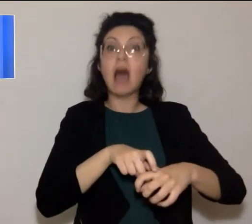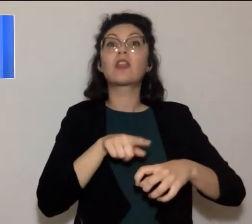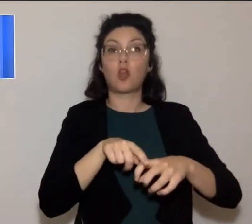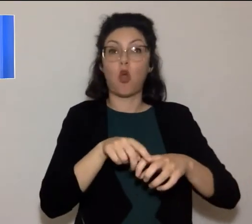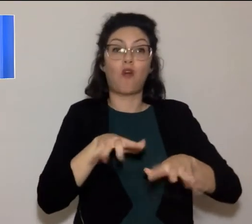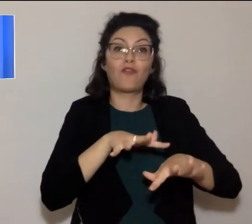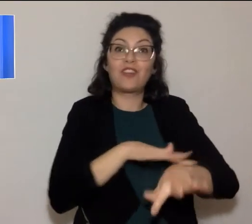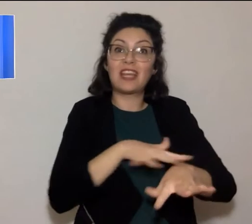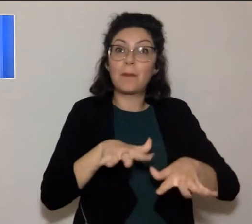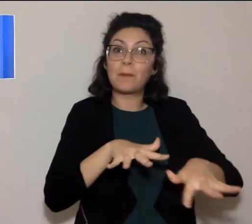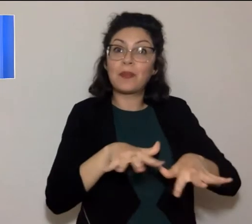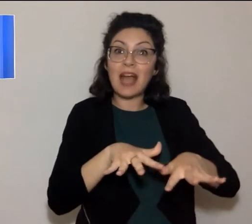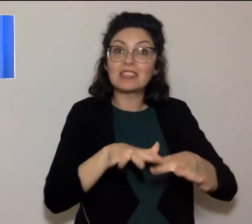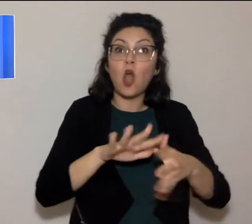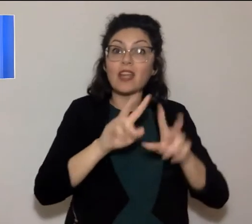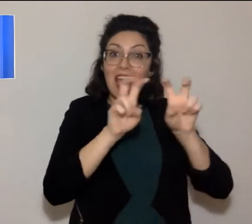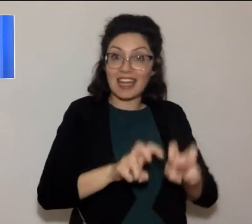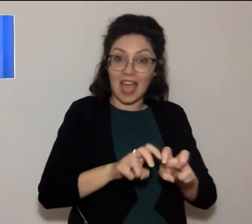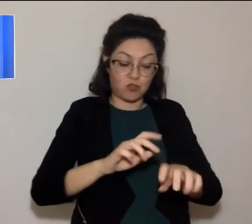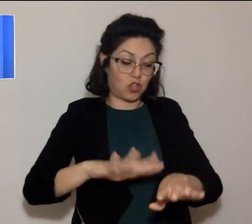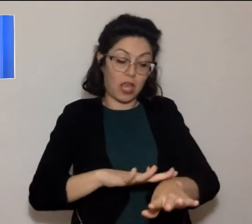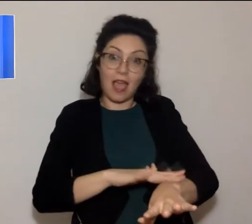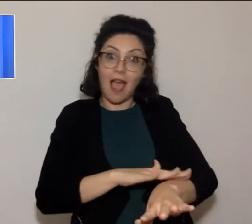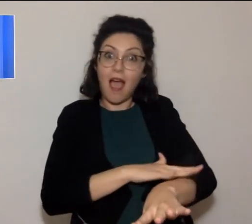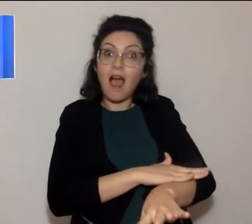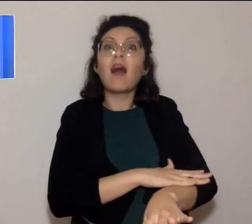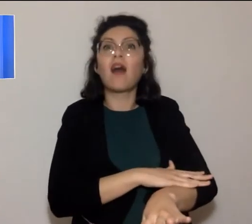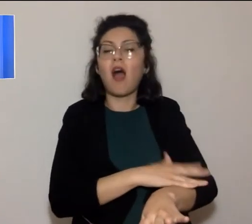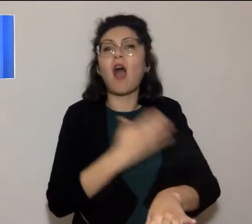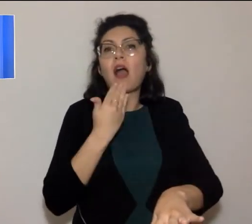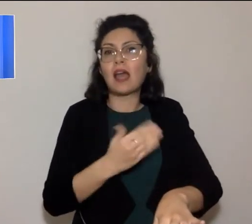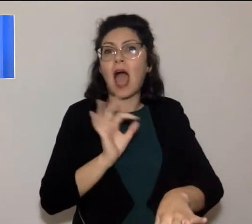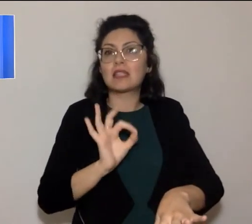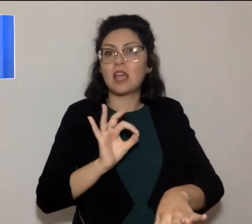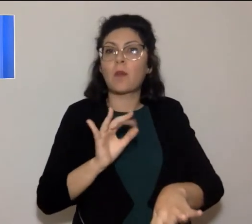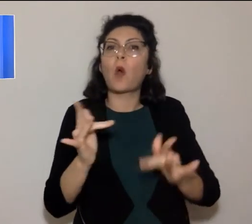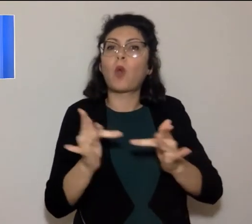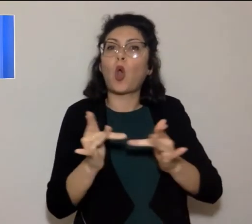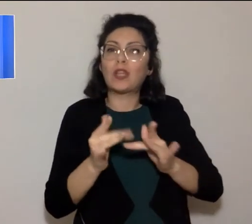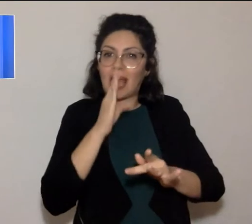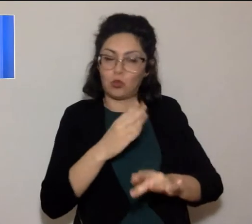trasferiscono l'energia ai tessuti attraverso un contatto diretto.